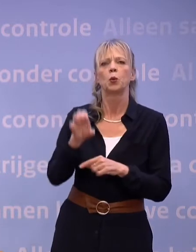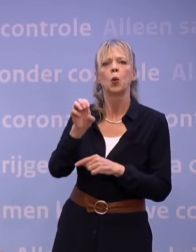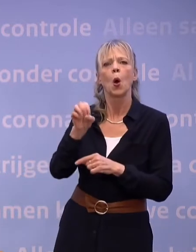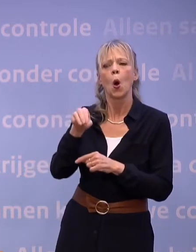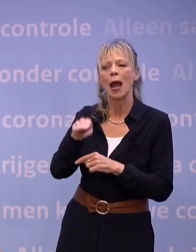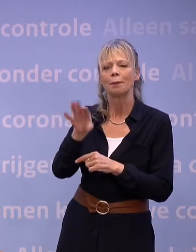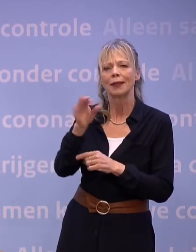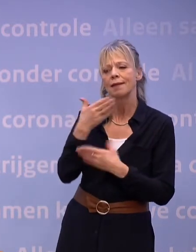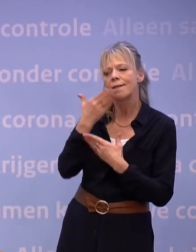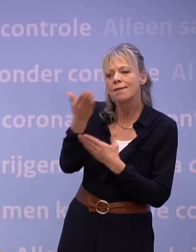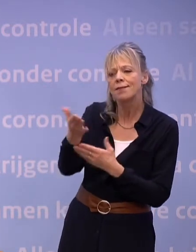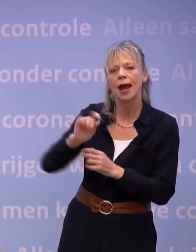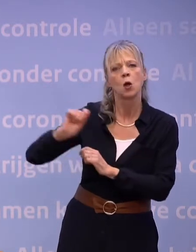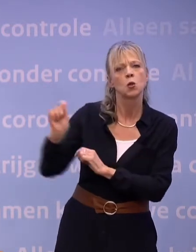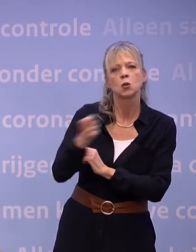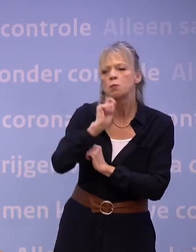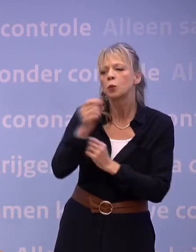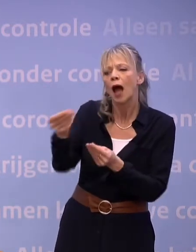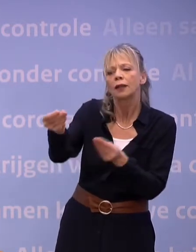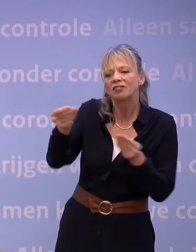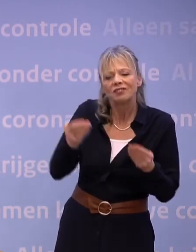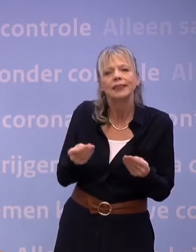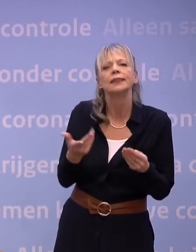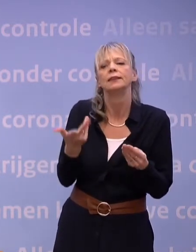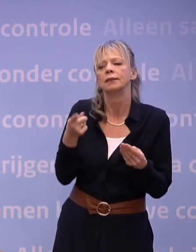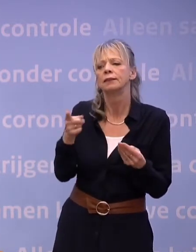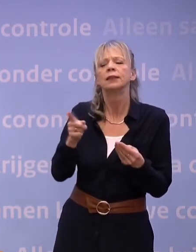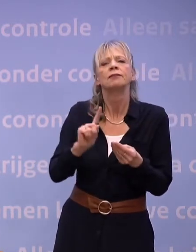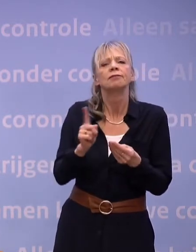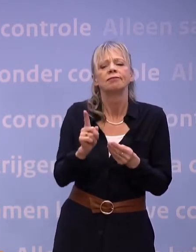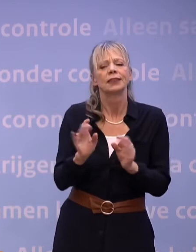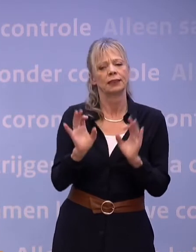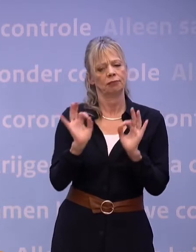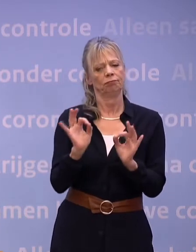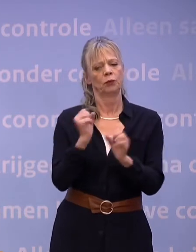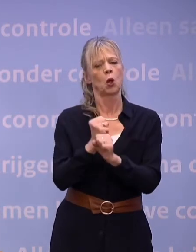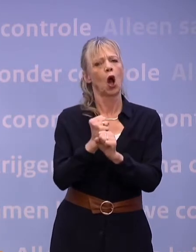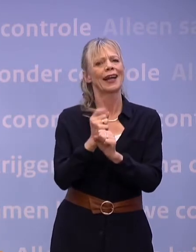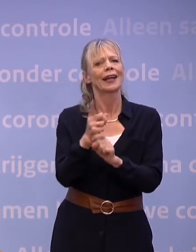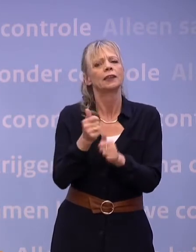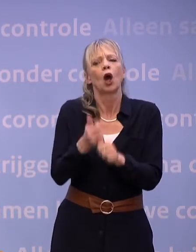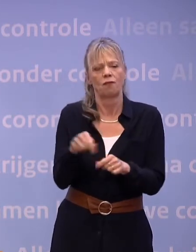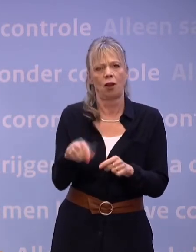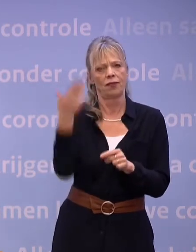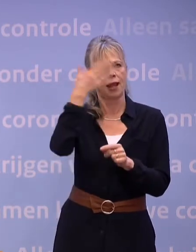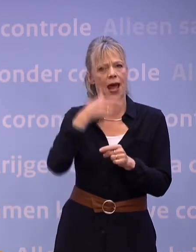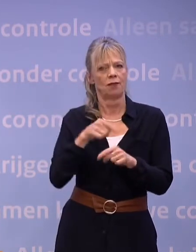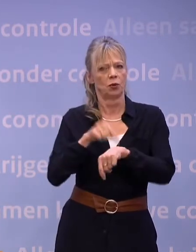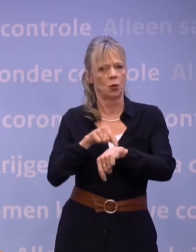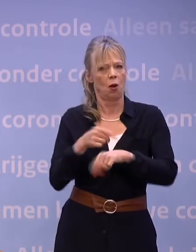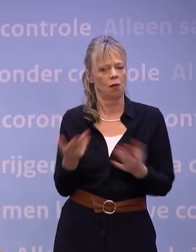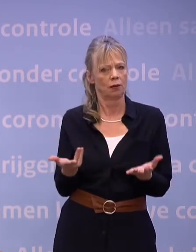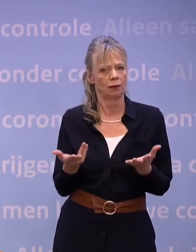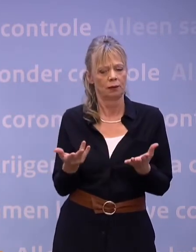...om een kaart te brengen wat een avondklok ons concreet kan opleveren... ...of wat eventuele alternatieven zijn.